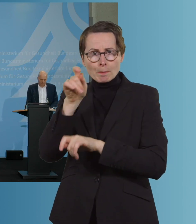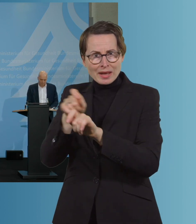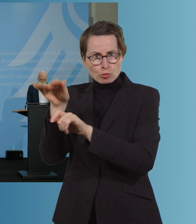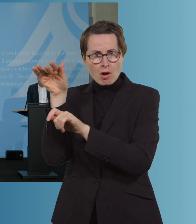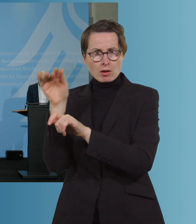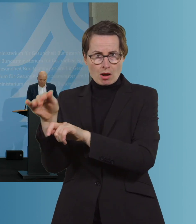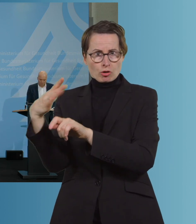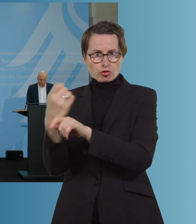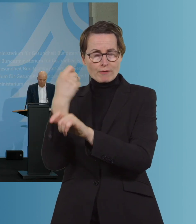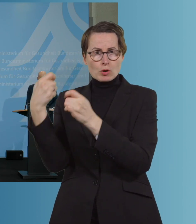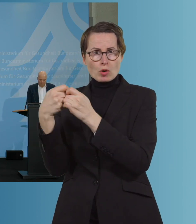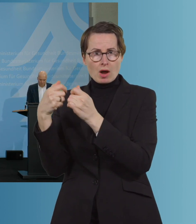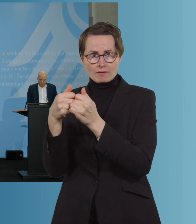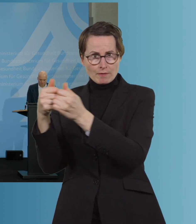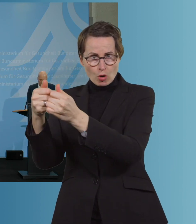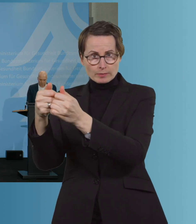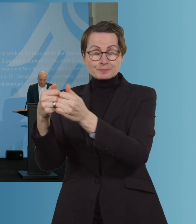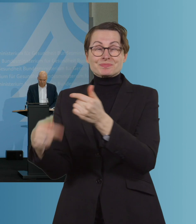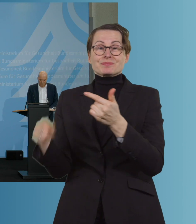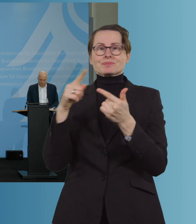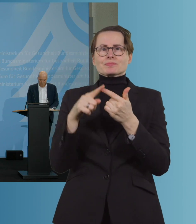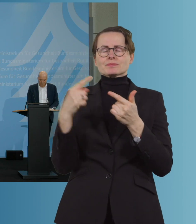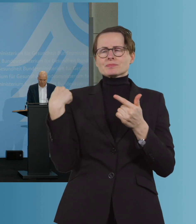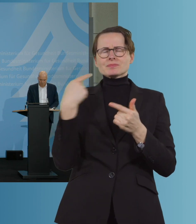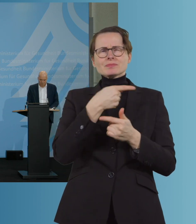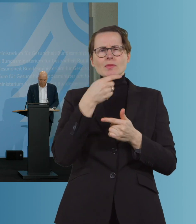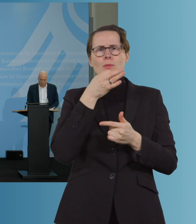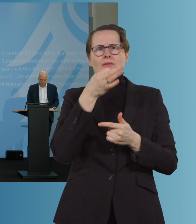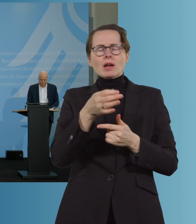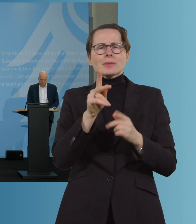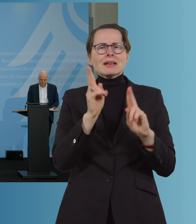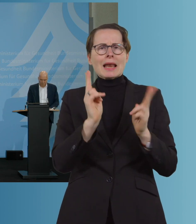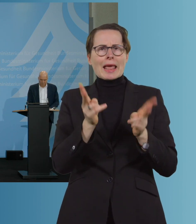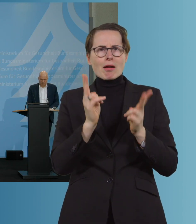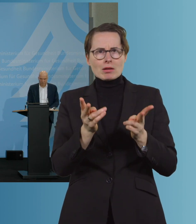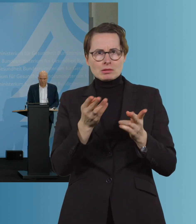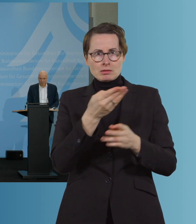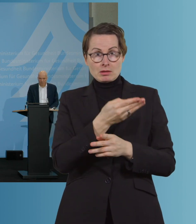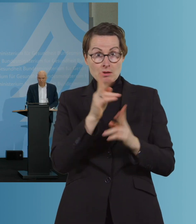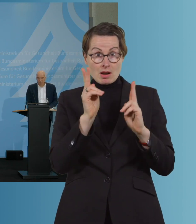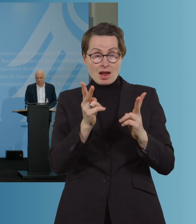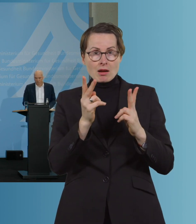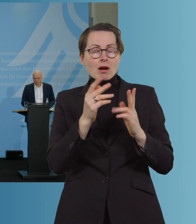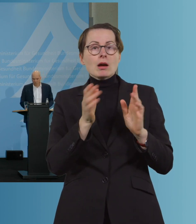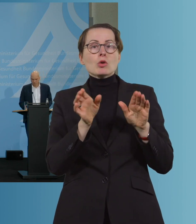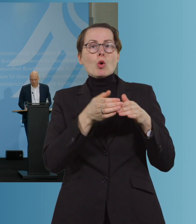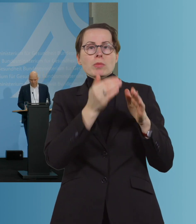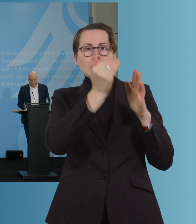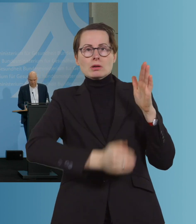hat? Und eine kurze Nachfrage zu der Frage der Kollegin mit den Lehrern. Sie haben das ganz knapp beantwortet, dass die nicht höher priorisiert werden. Aber im Zuge dieser